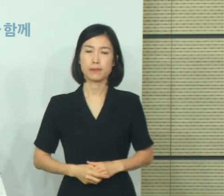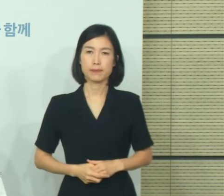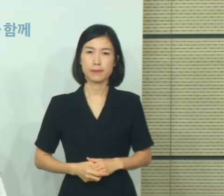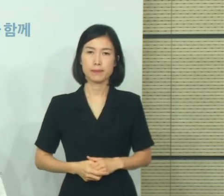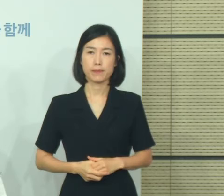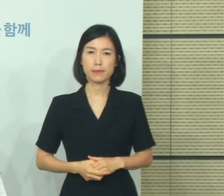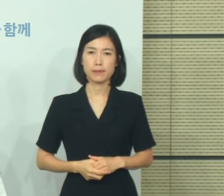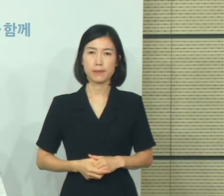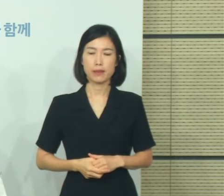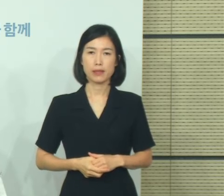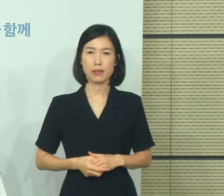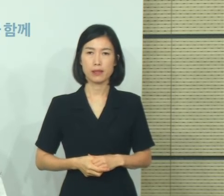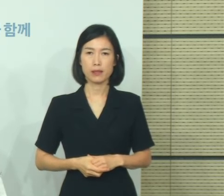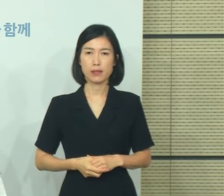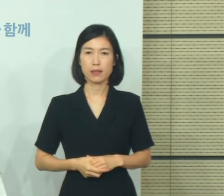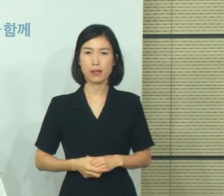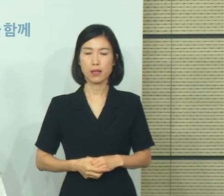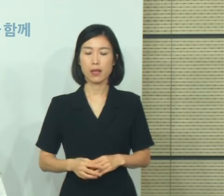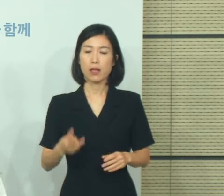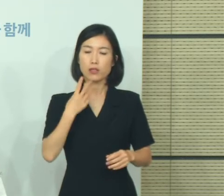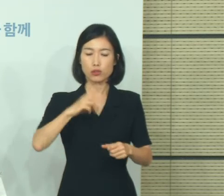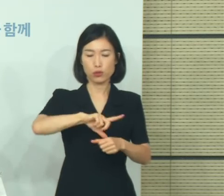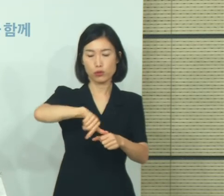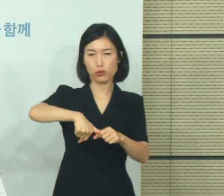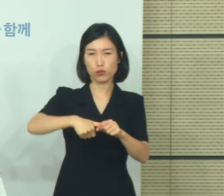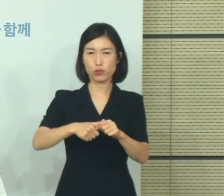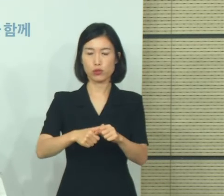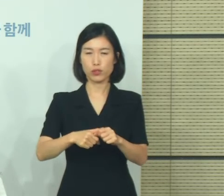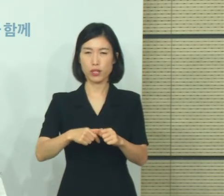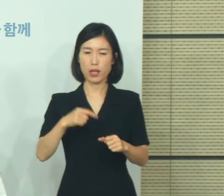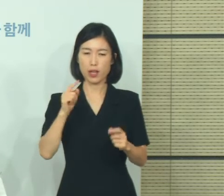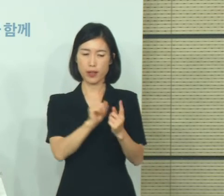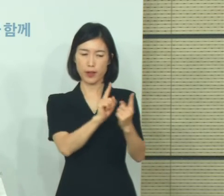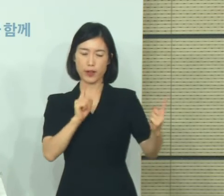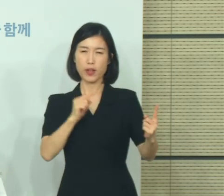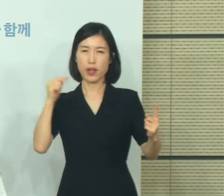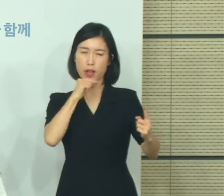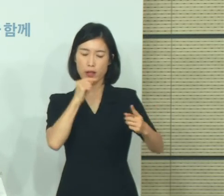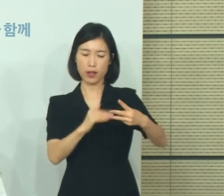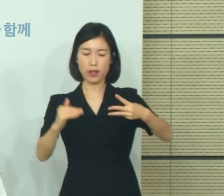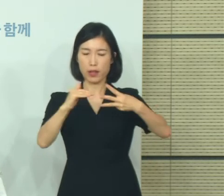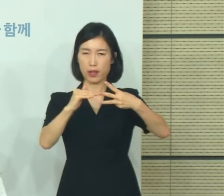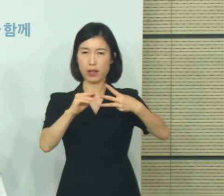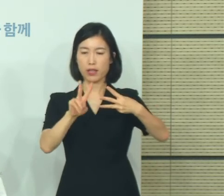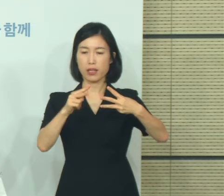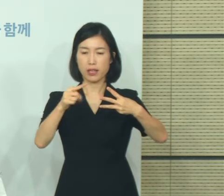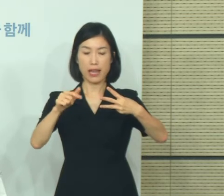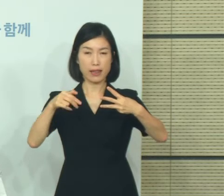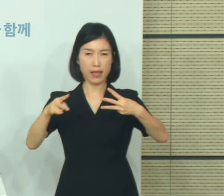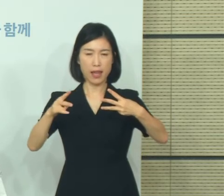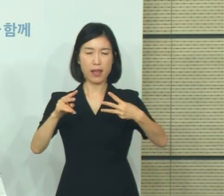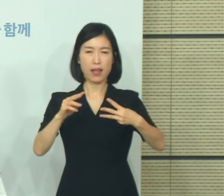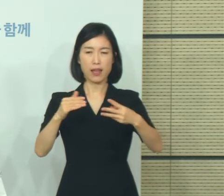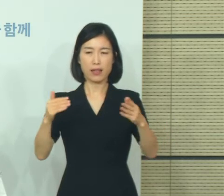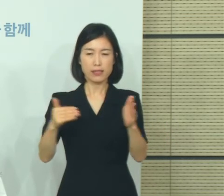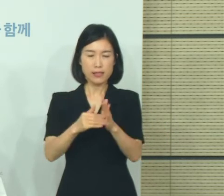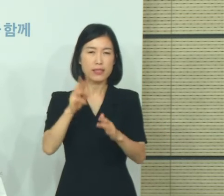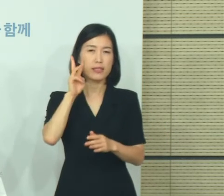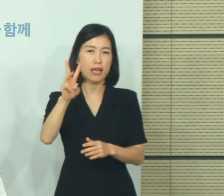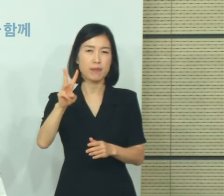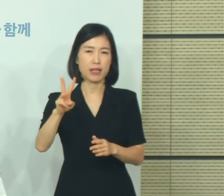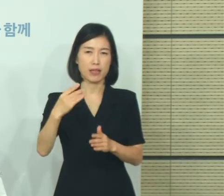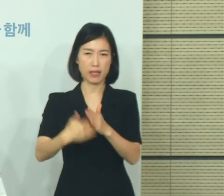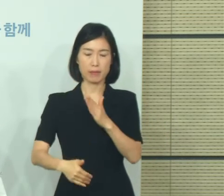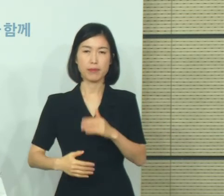수도권에 강화된 2단계 그리두기 조치가 종료되기까지 사흘 남았습니다.